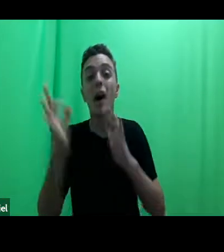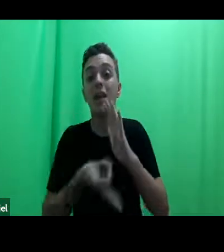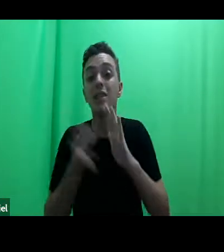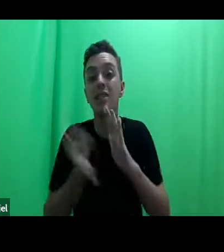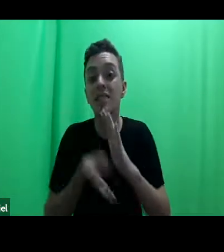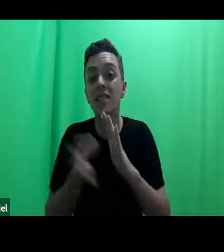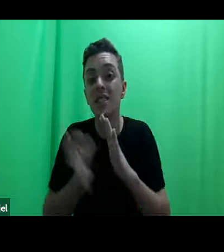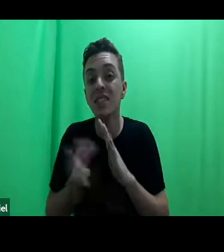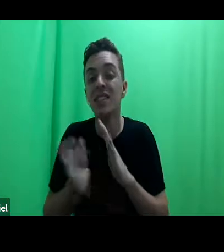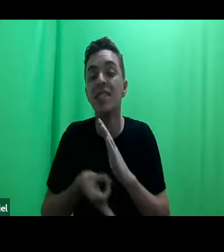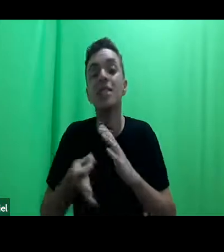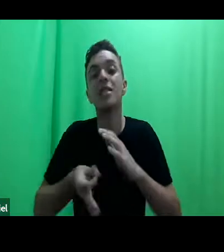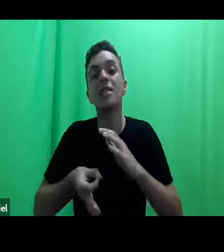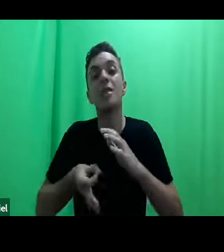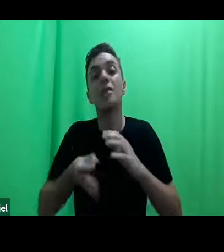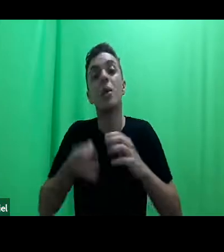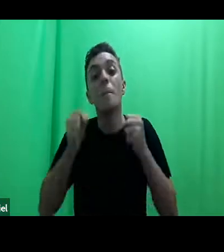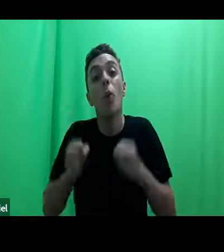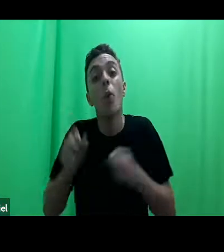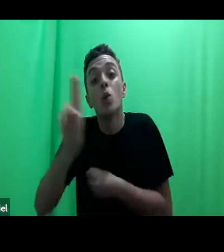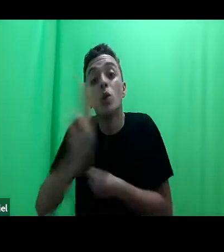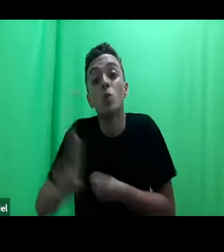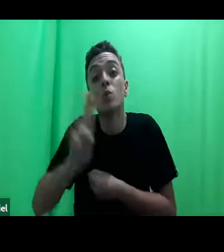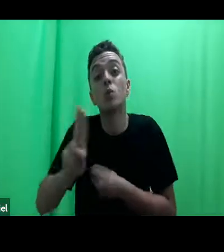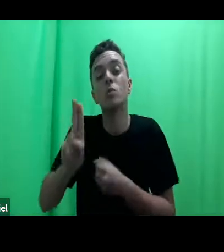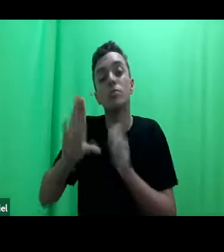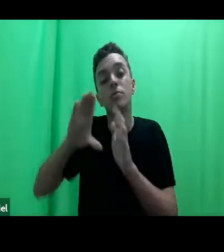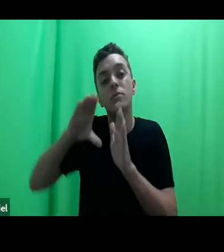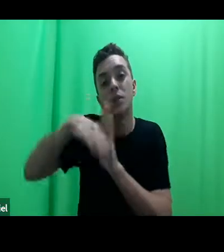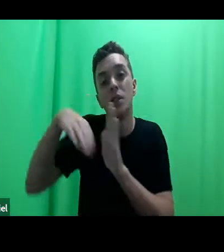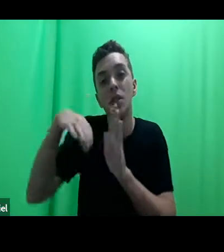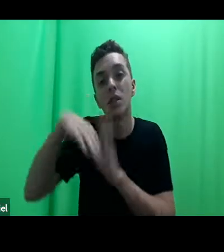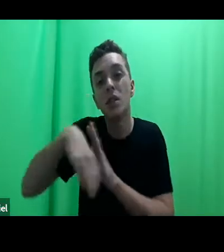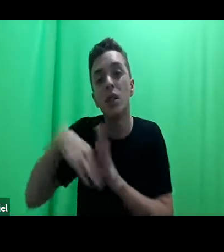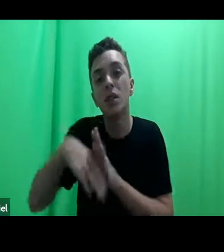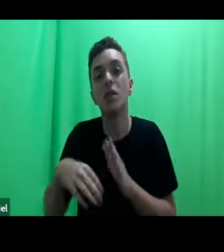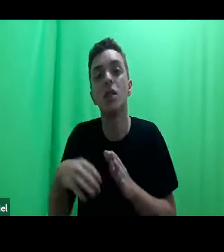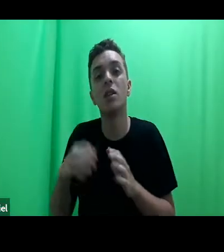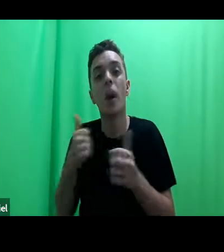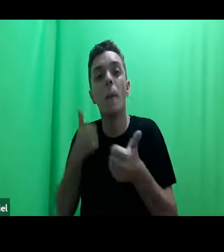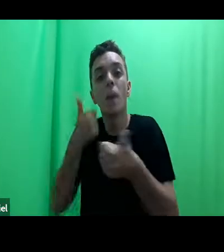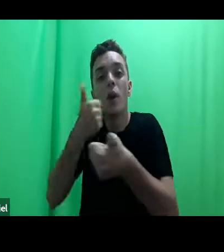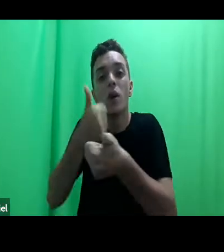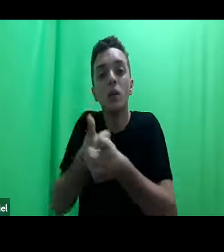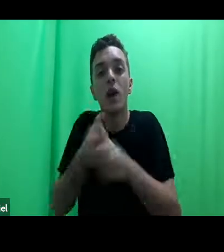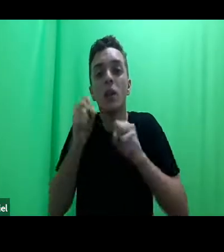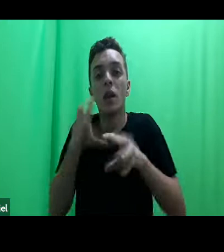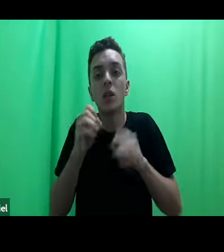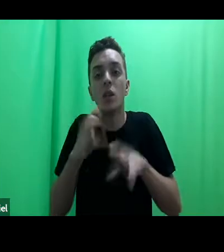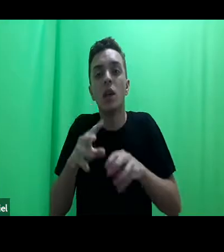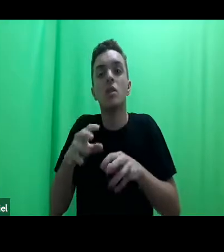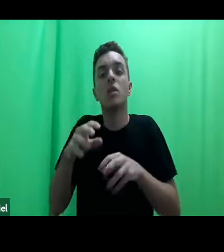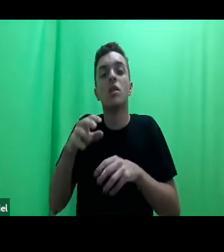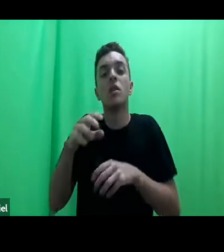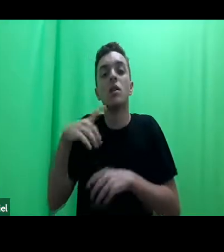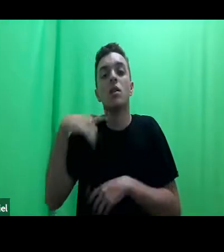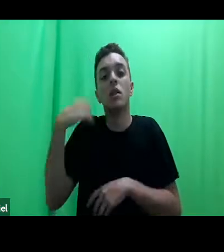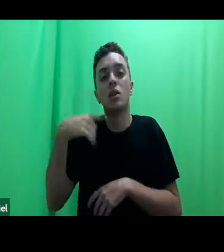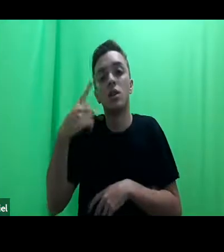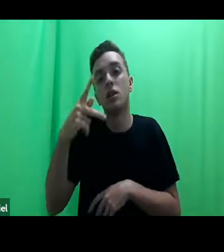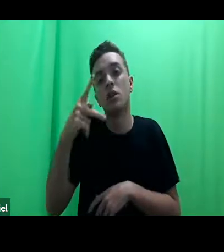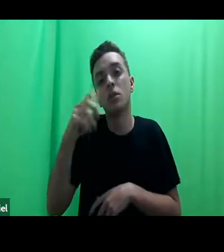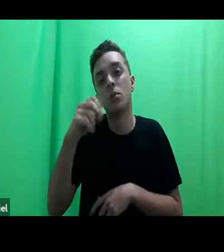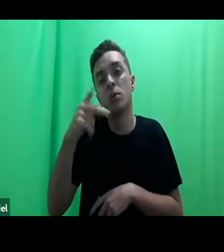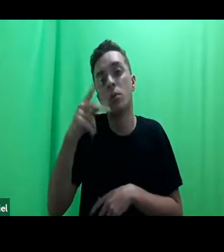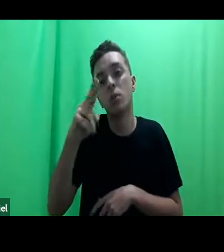podem usar essa perspectiva, se aproximar da educação, da, da